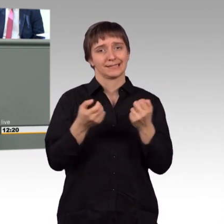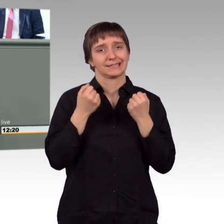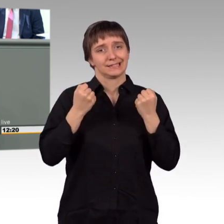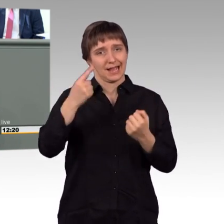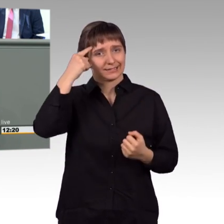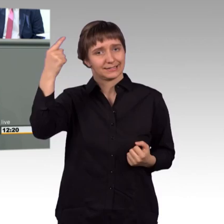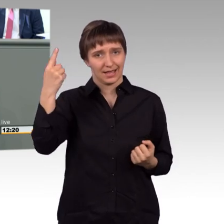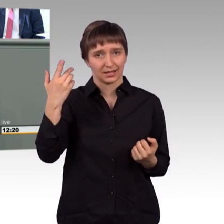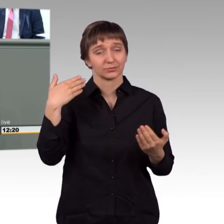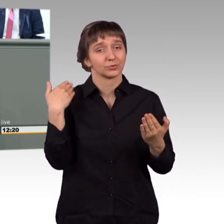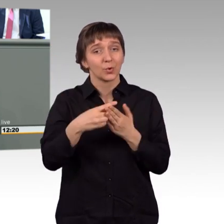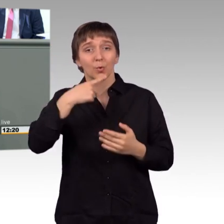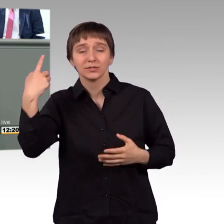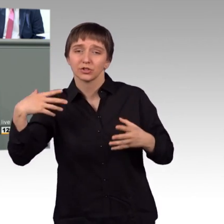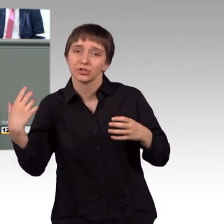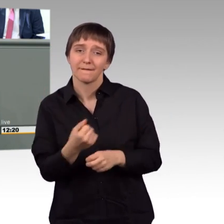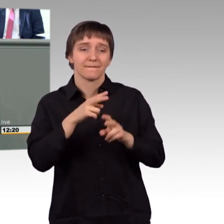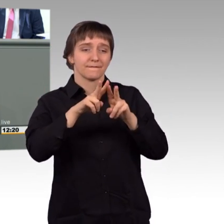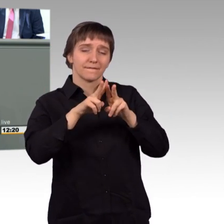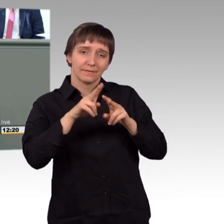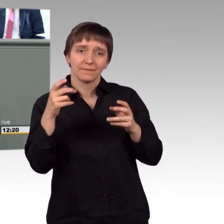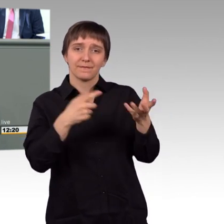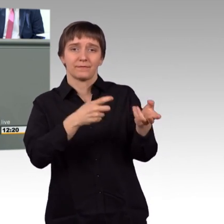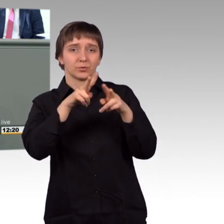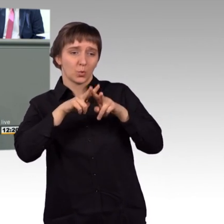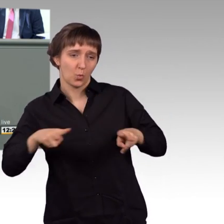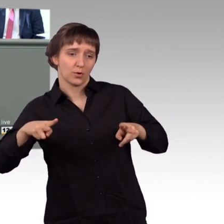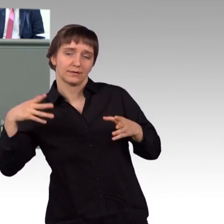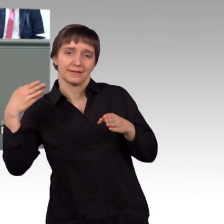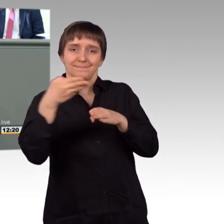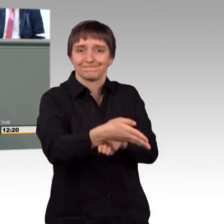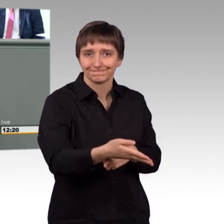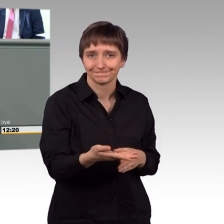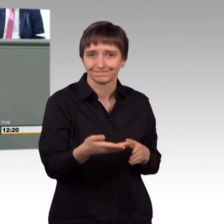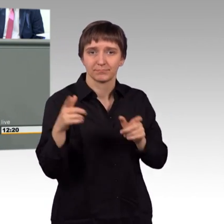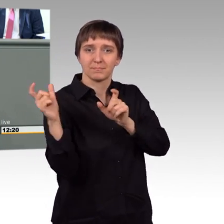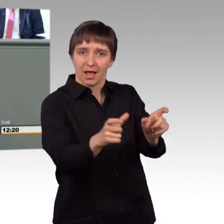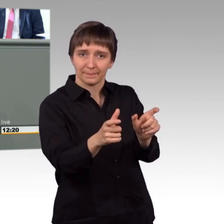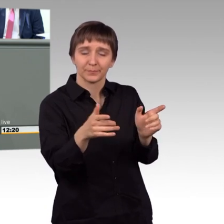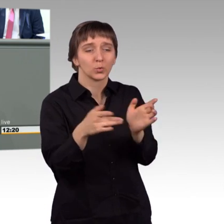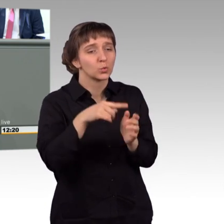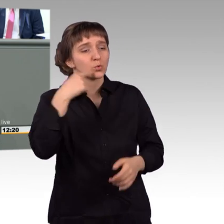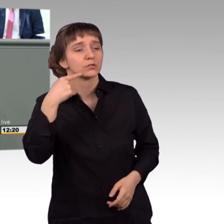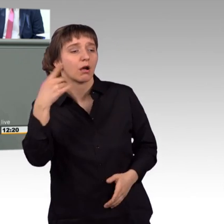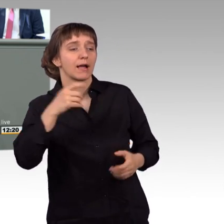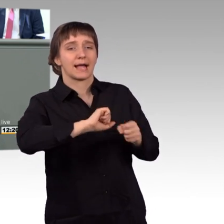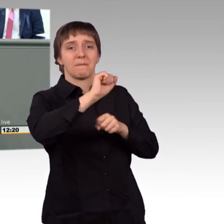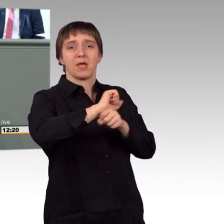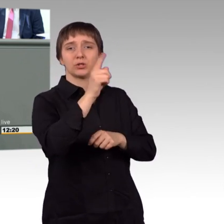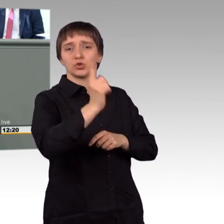Waffenstillstand, weil Russland sagt, die Rebellen seien verantwortlich für das weitere Sterben. Auf der anderen Seite aber ist